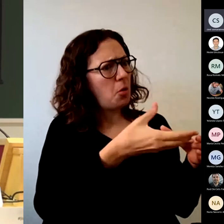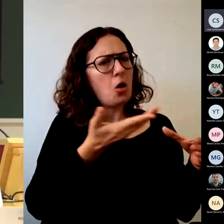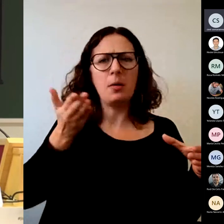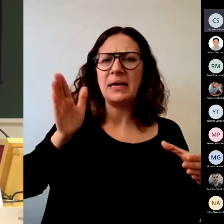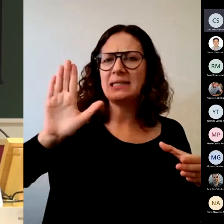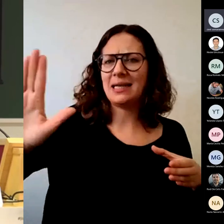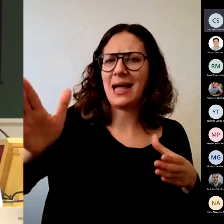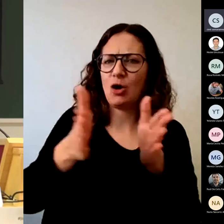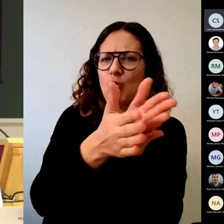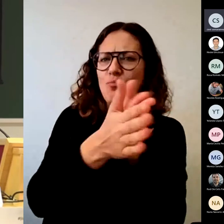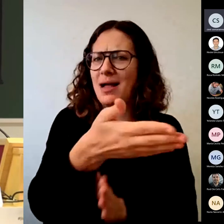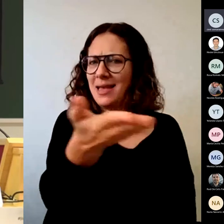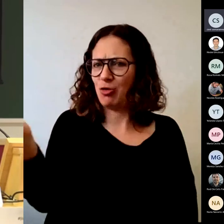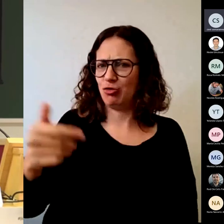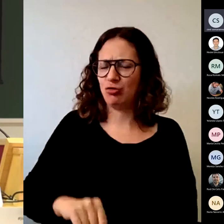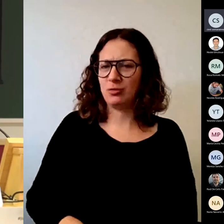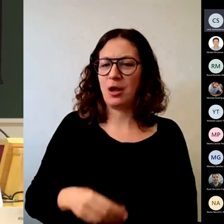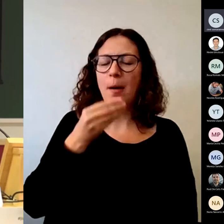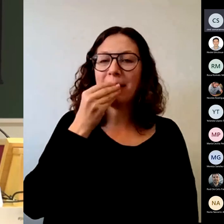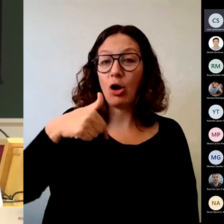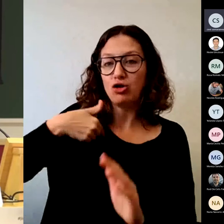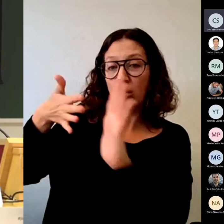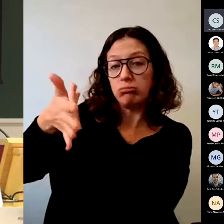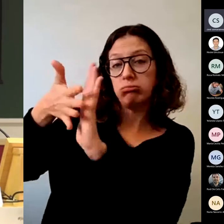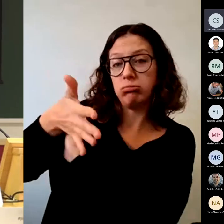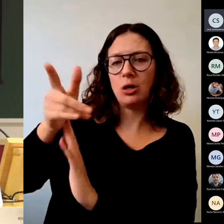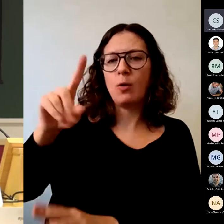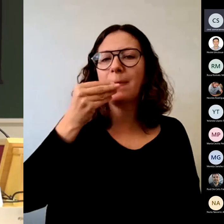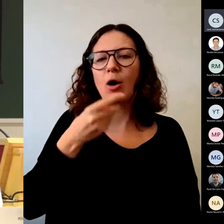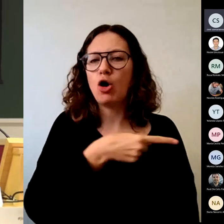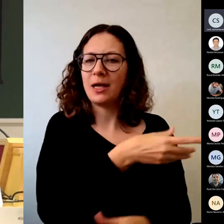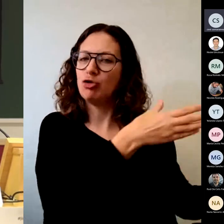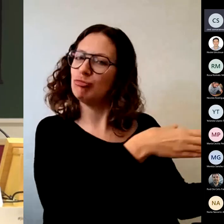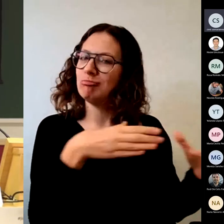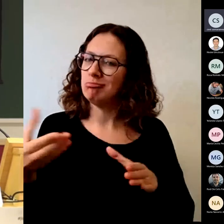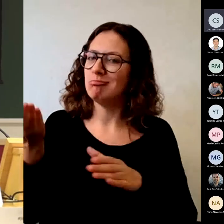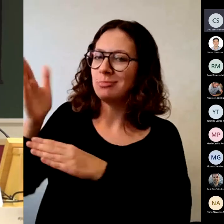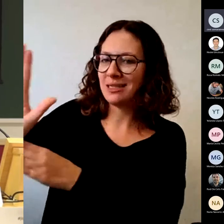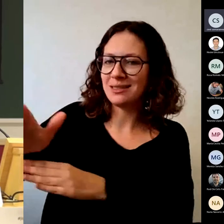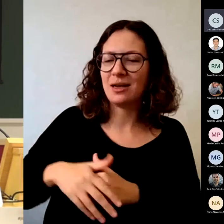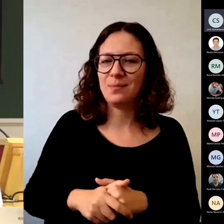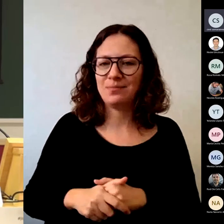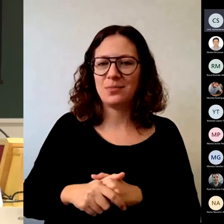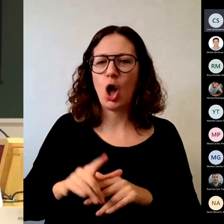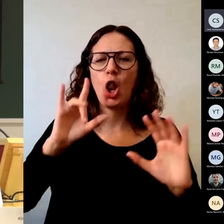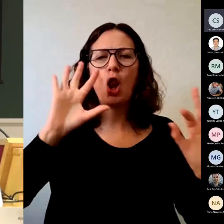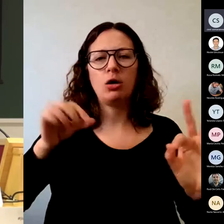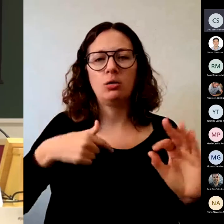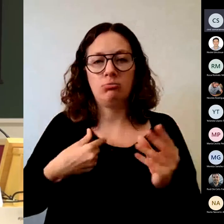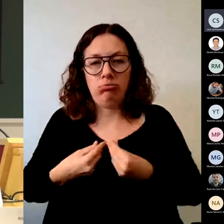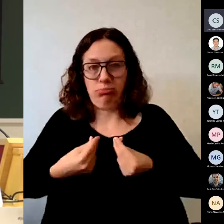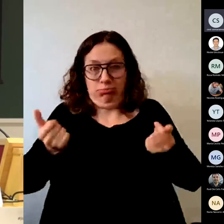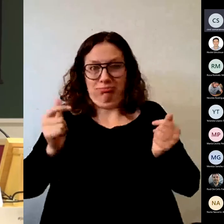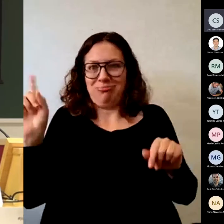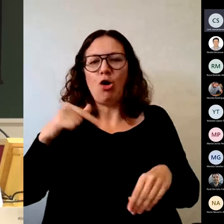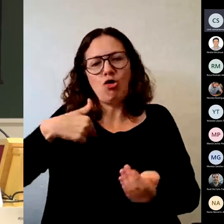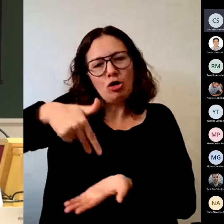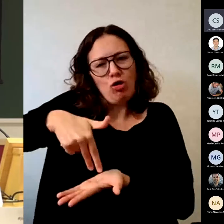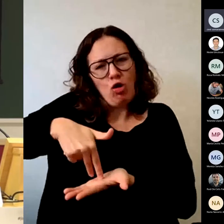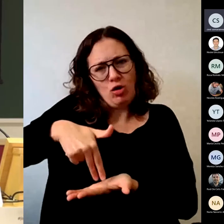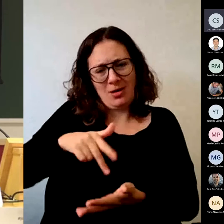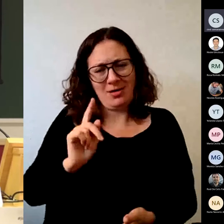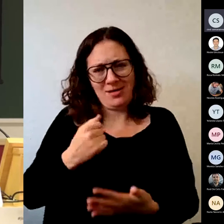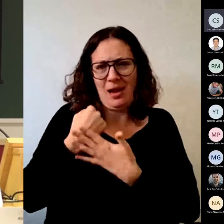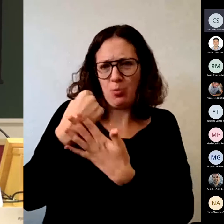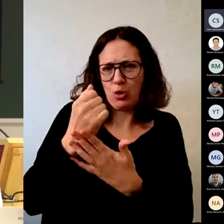evidentemente yo estaba ahí o sea yo no desaparezco no puedo desaparecer pero eso en esa implicación